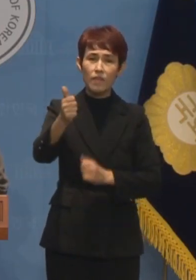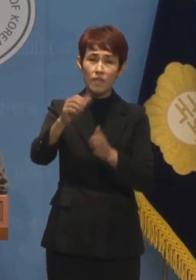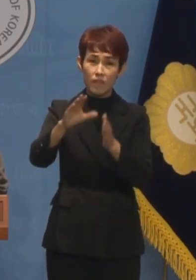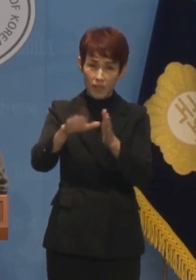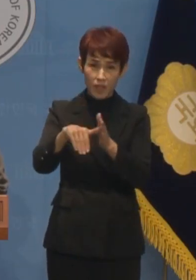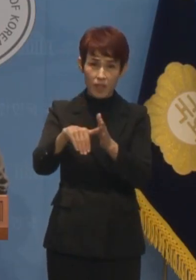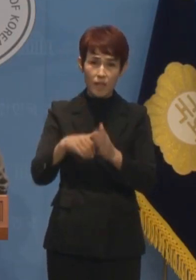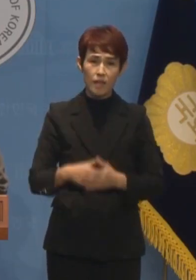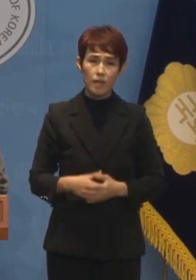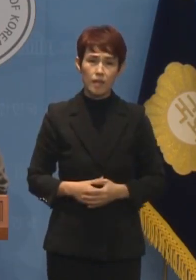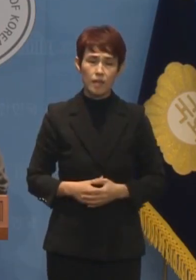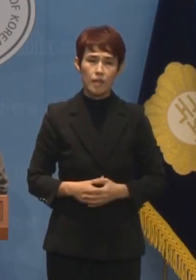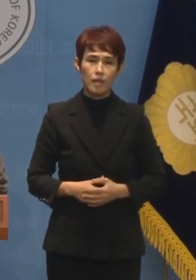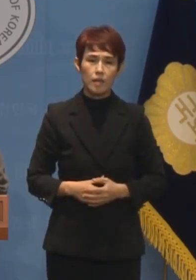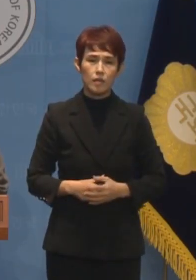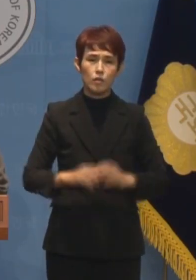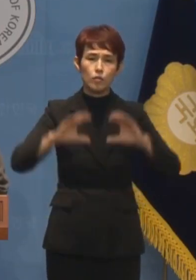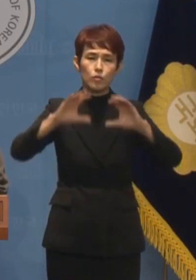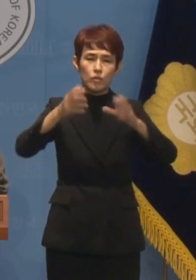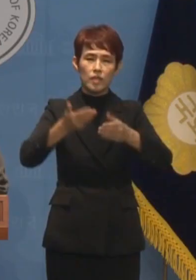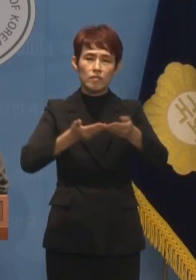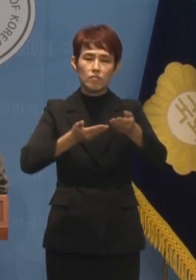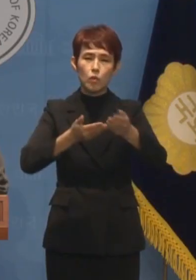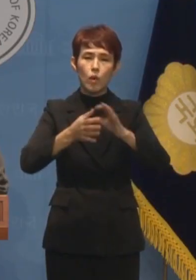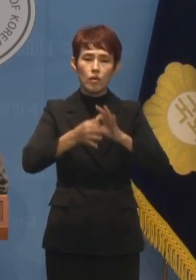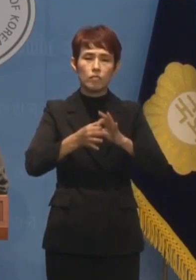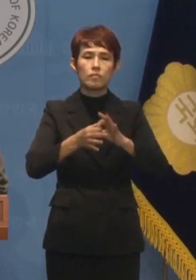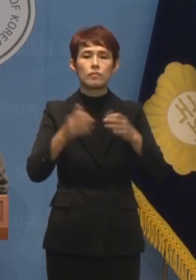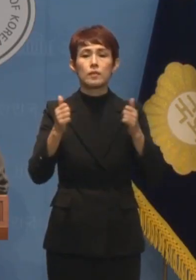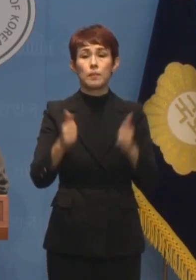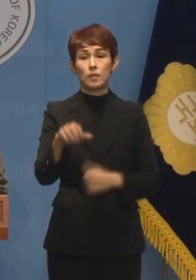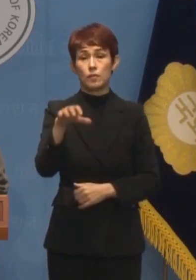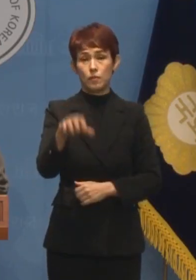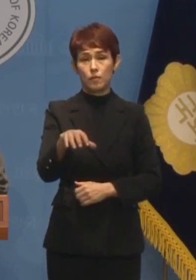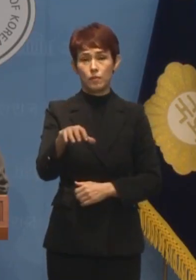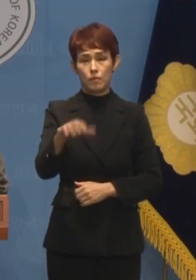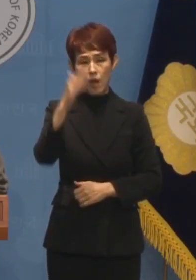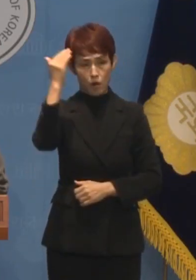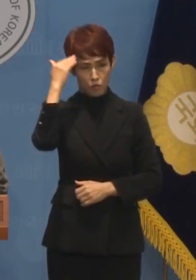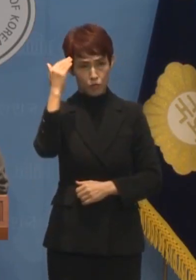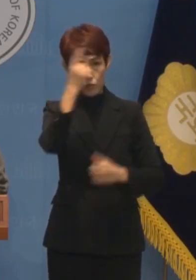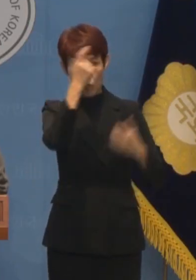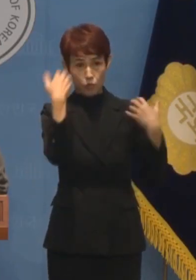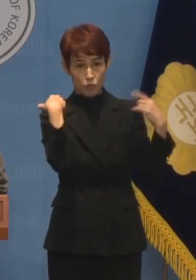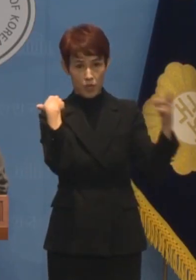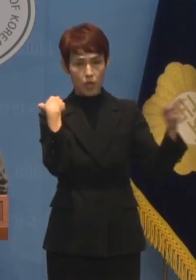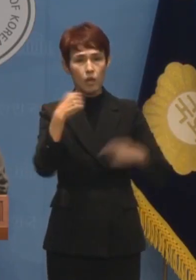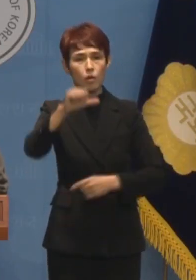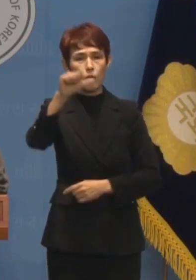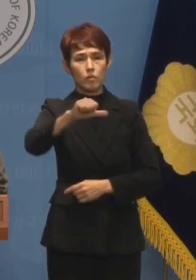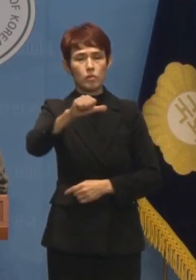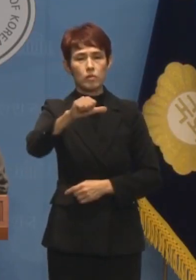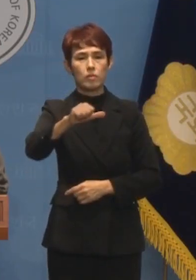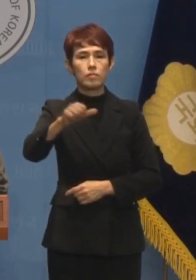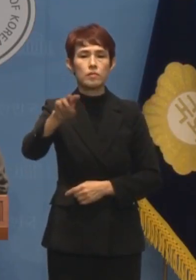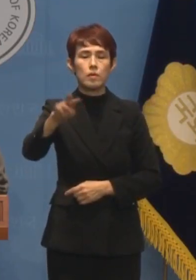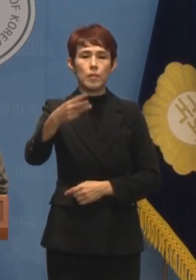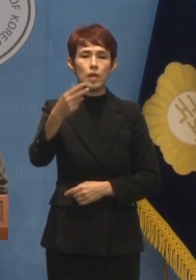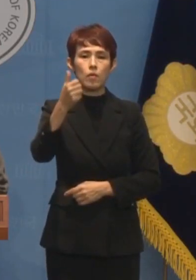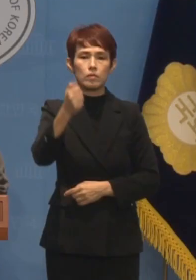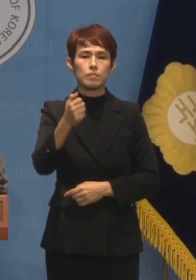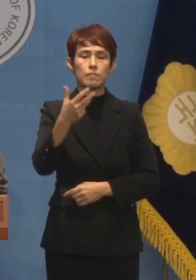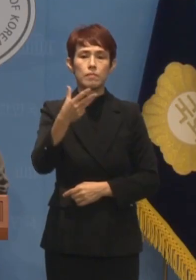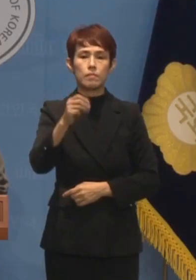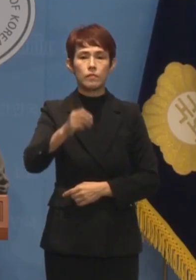7월 국제상설중재재판소가 우리나라 정부에게 5,358만 6